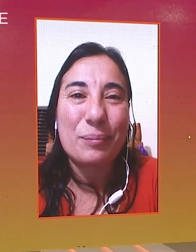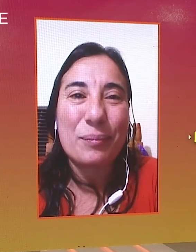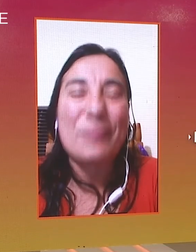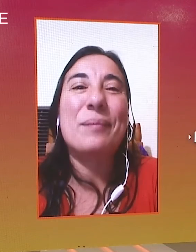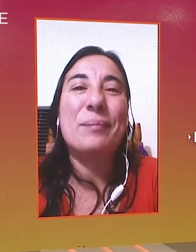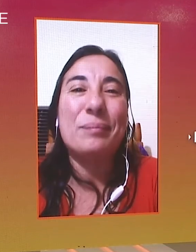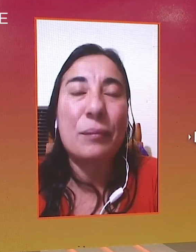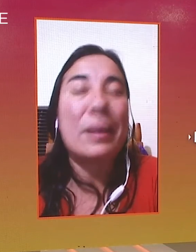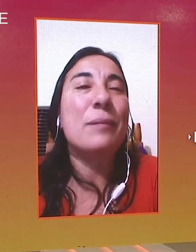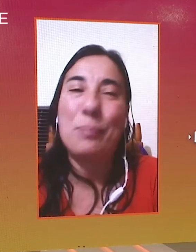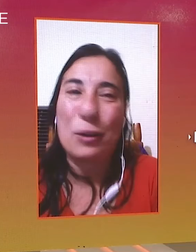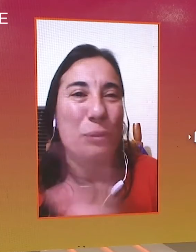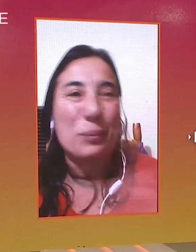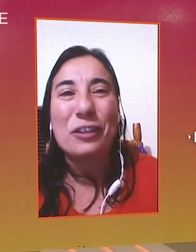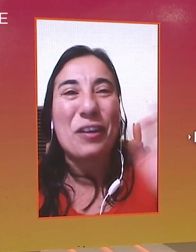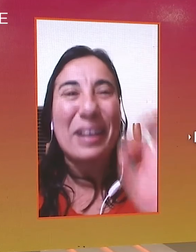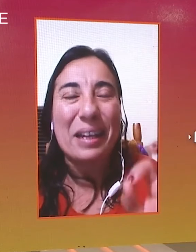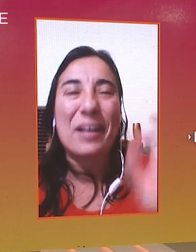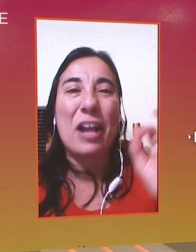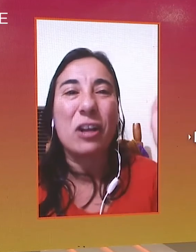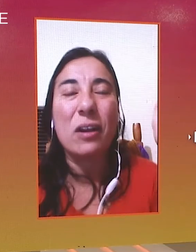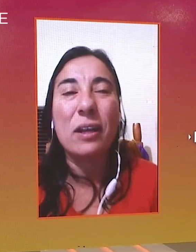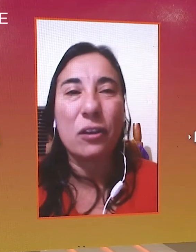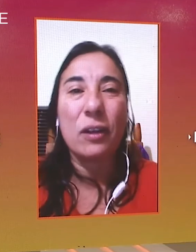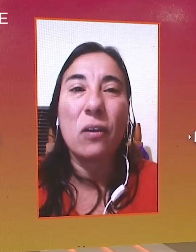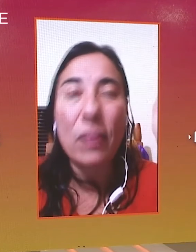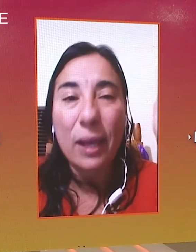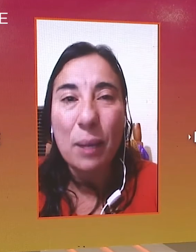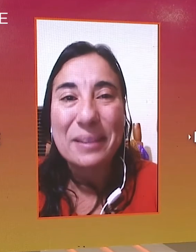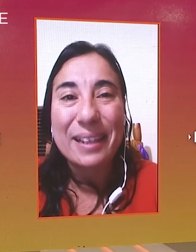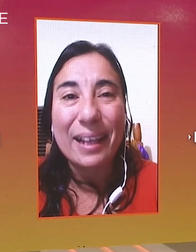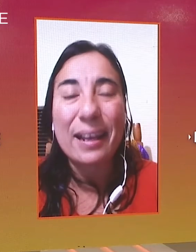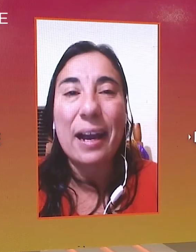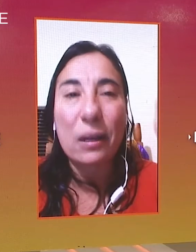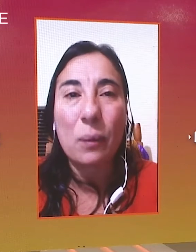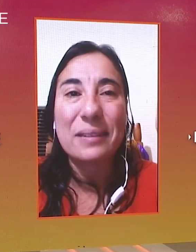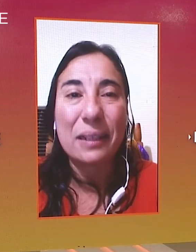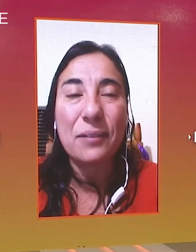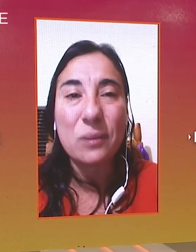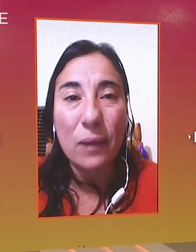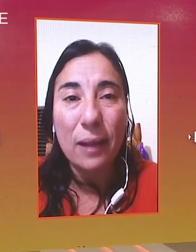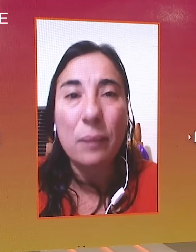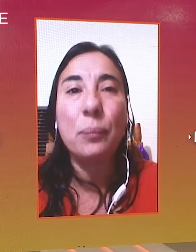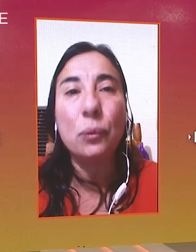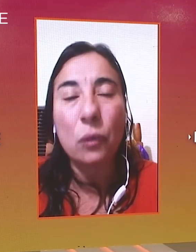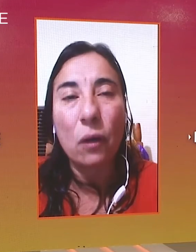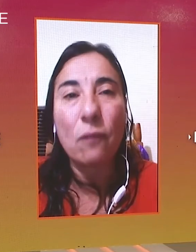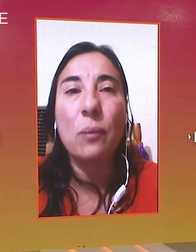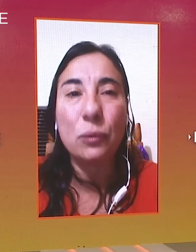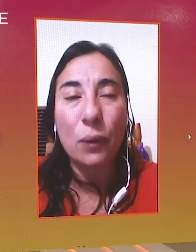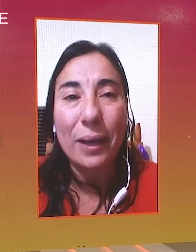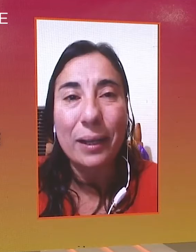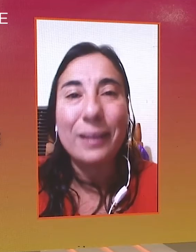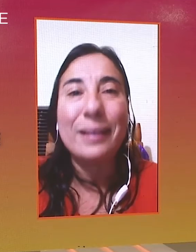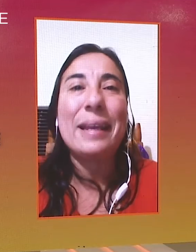de participar? Por supuesto, nos escriben al correo electrónico discapacidad arroba santafesciudad.gov